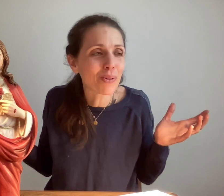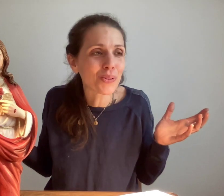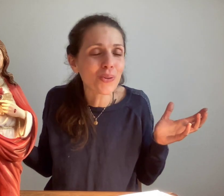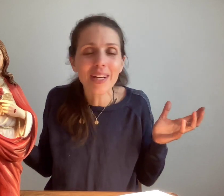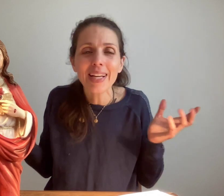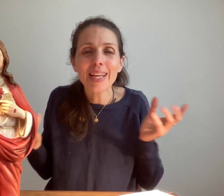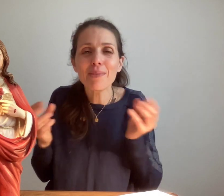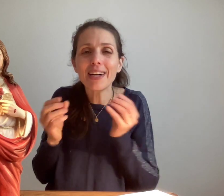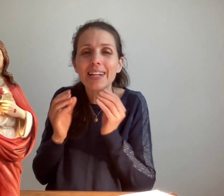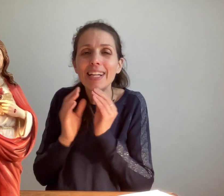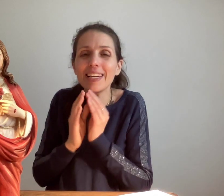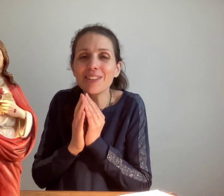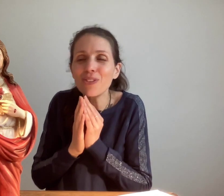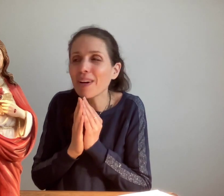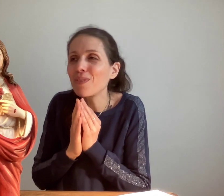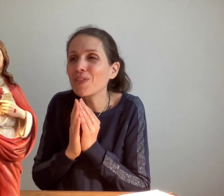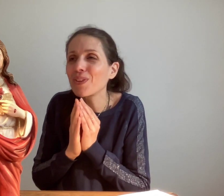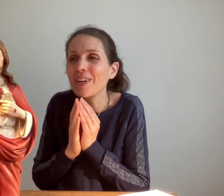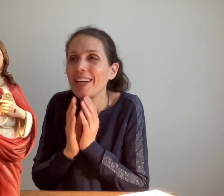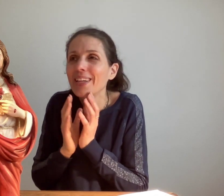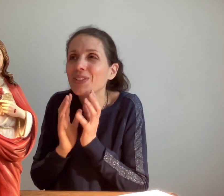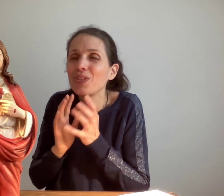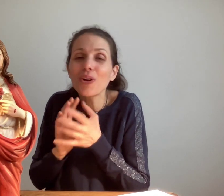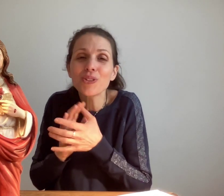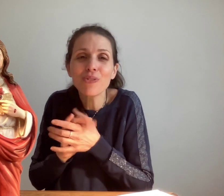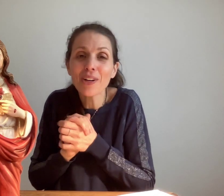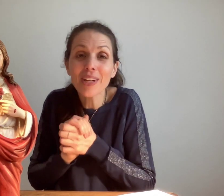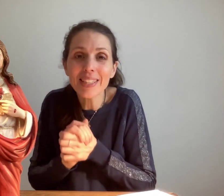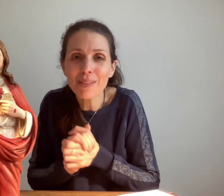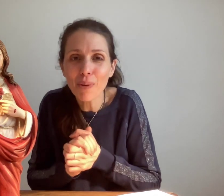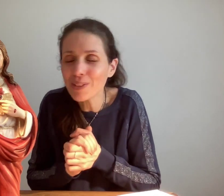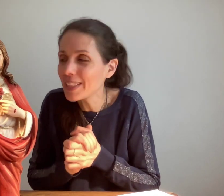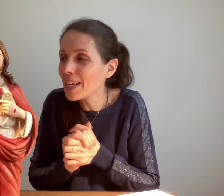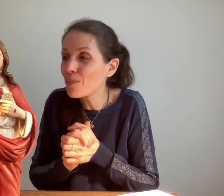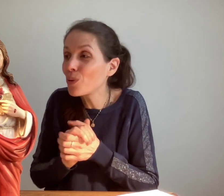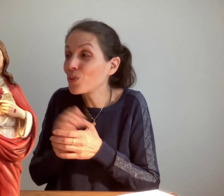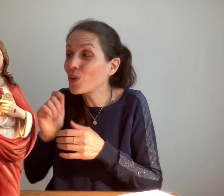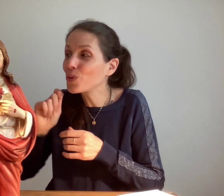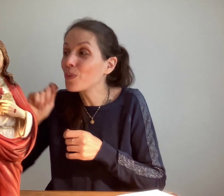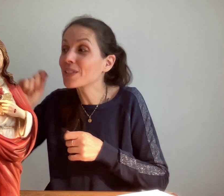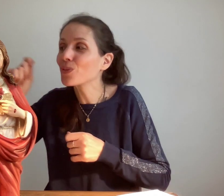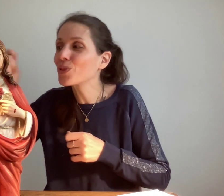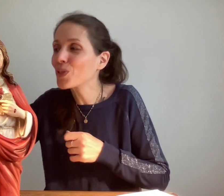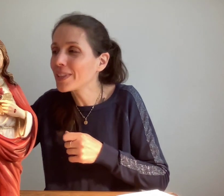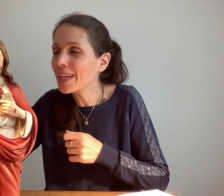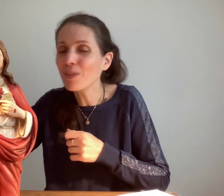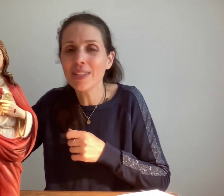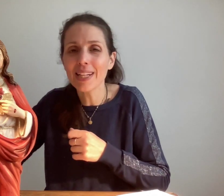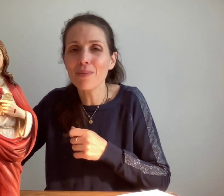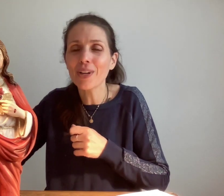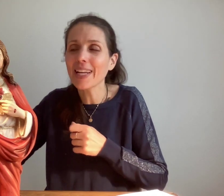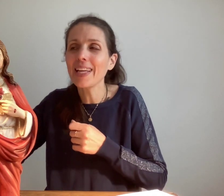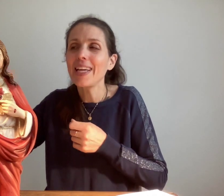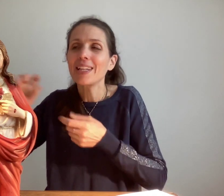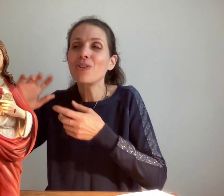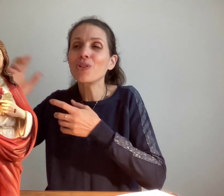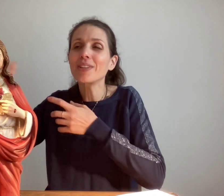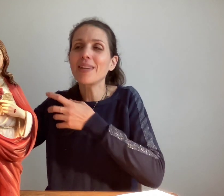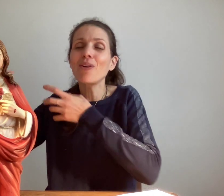pour nous, et bien il attend vraiment de recevoir une réciprocité d'amour. Donc quand nous plaçons le « je t'aime » dans les éléments créés, le « je t'aime »